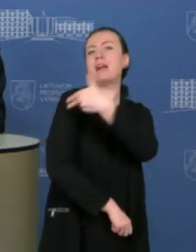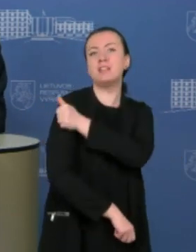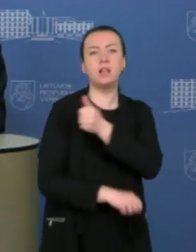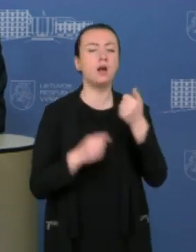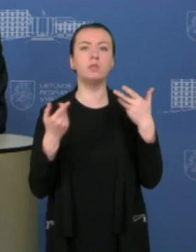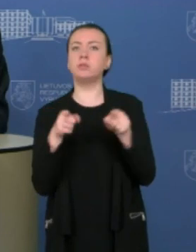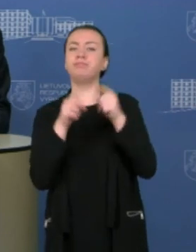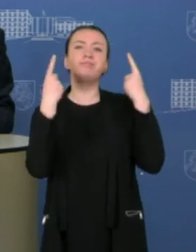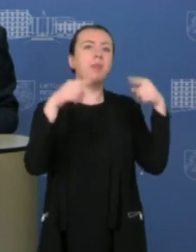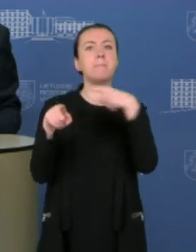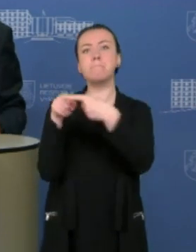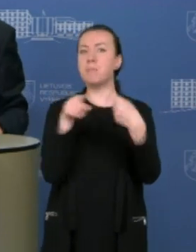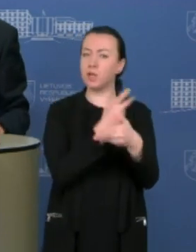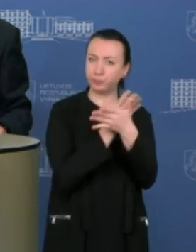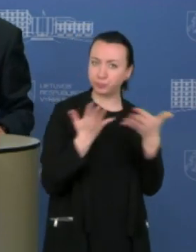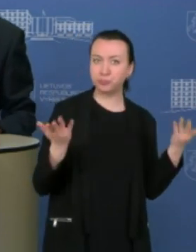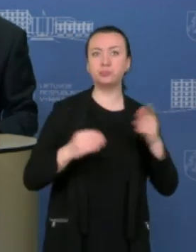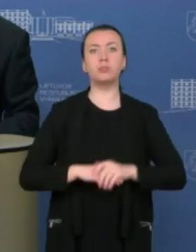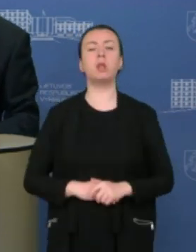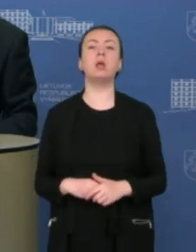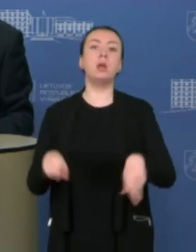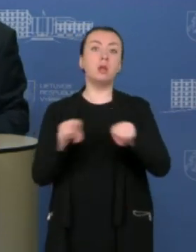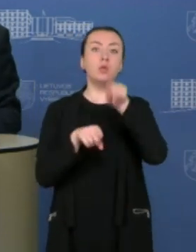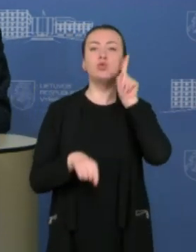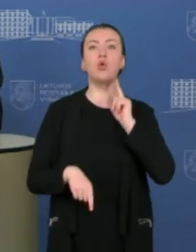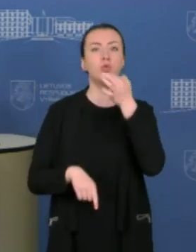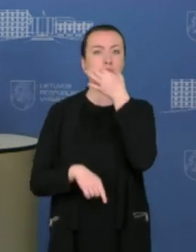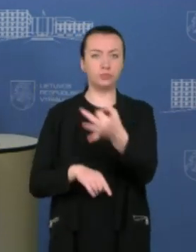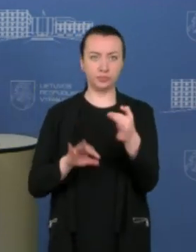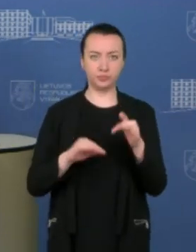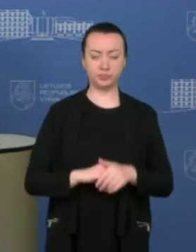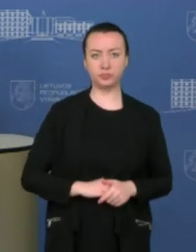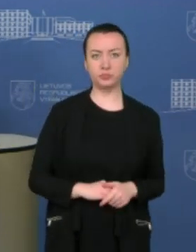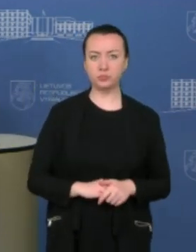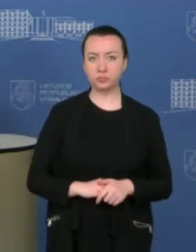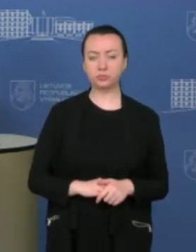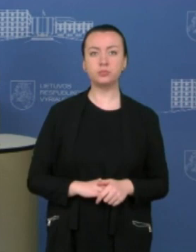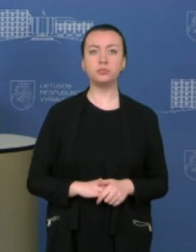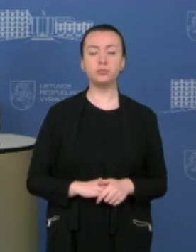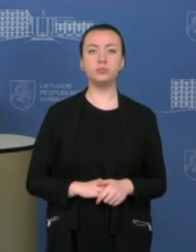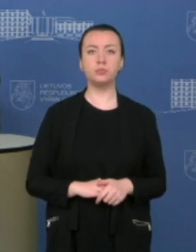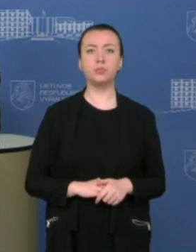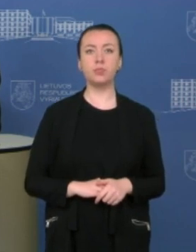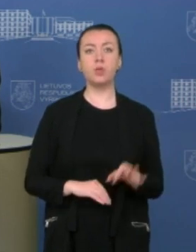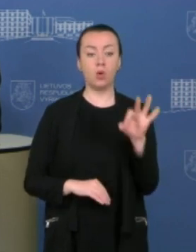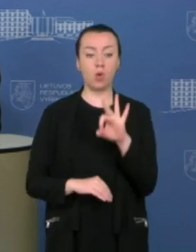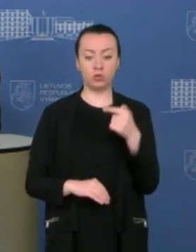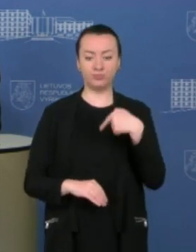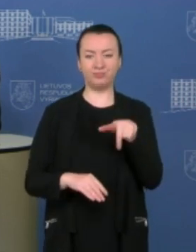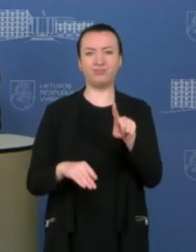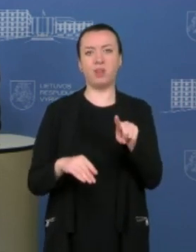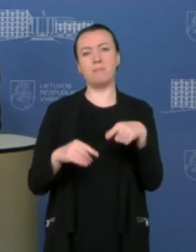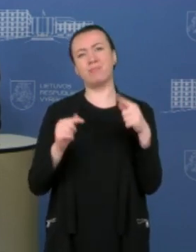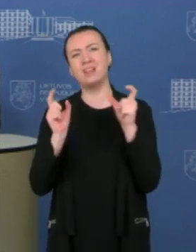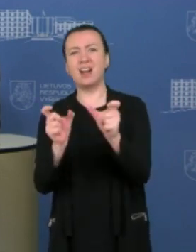kitas priemonės. Noriu taip pat pasakyti, kad tiek pastarai visą šitą krizės